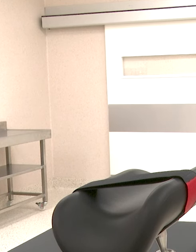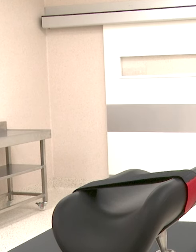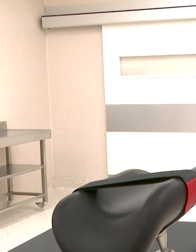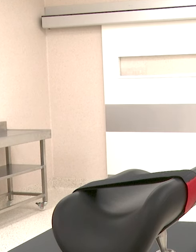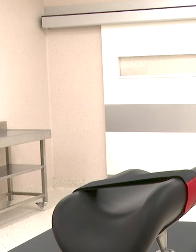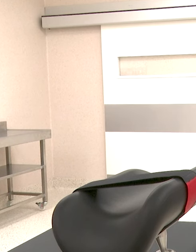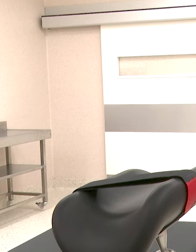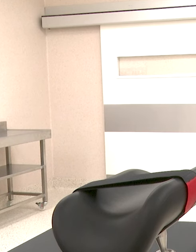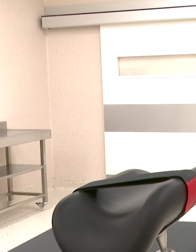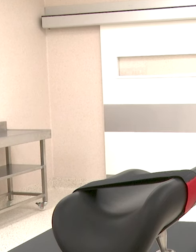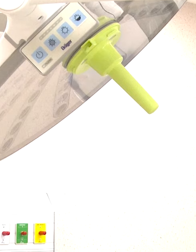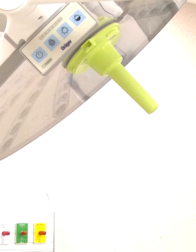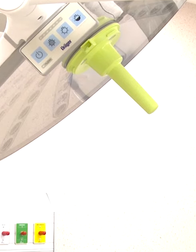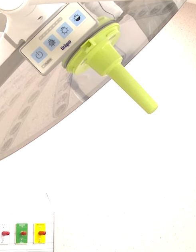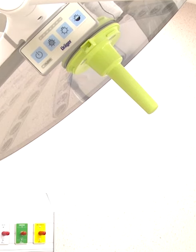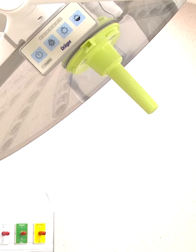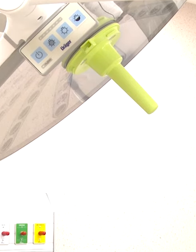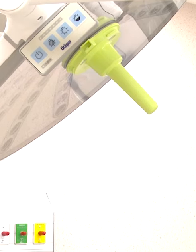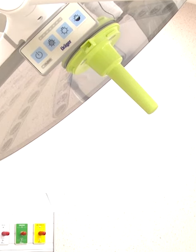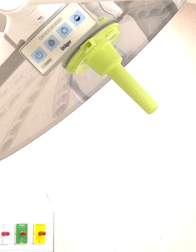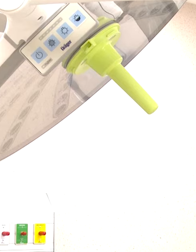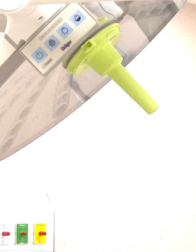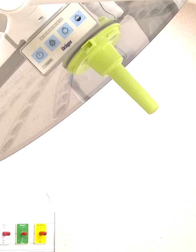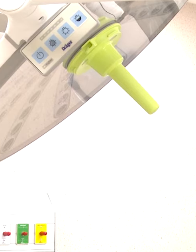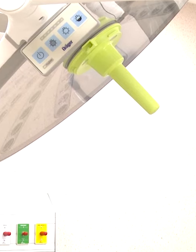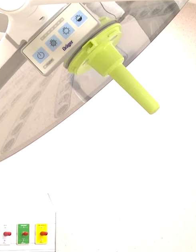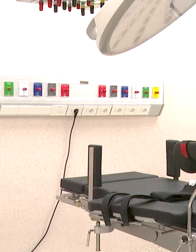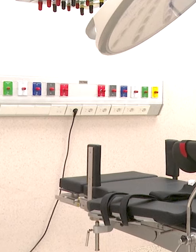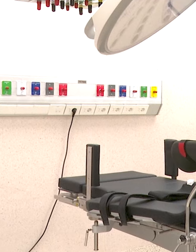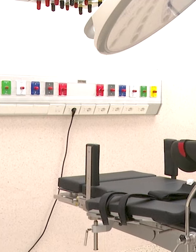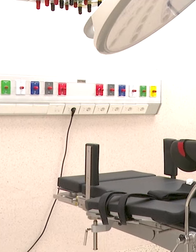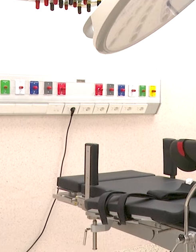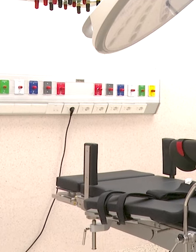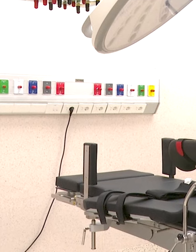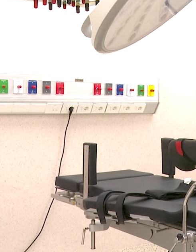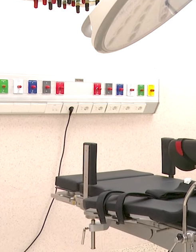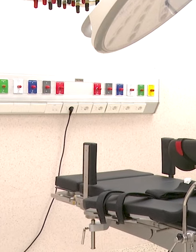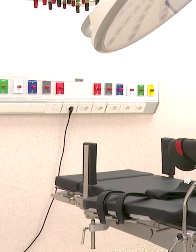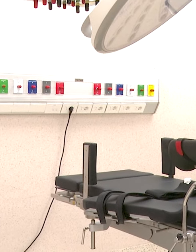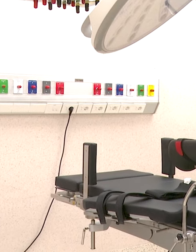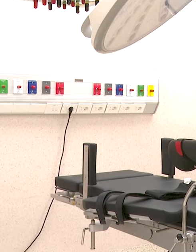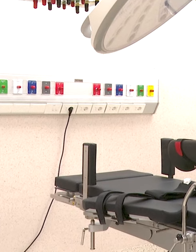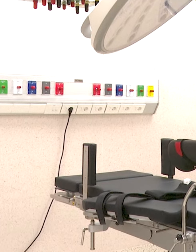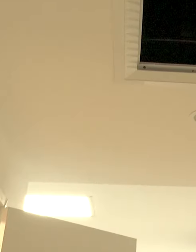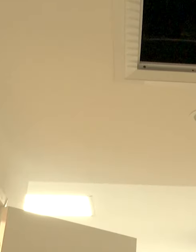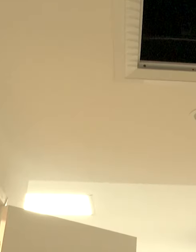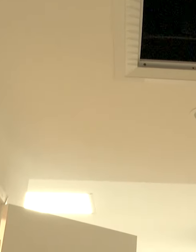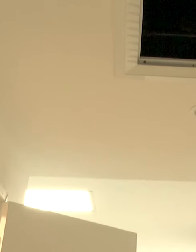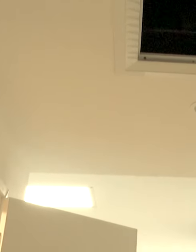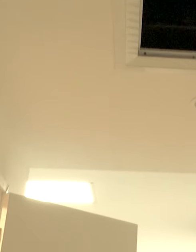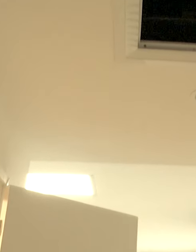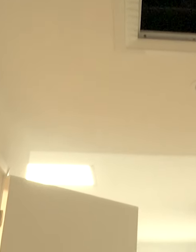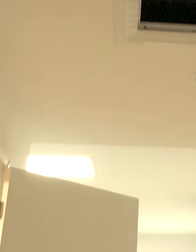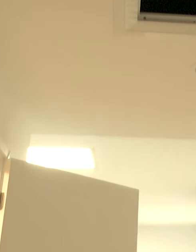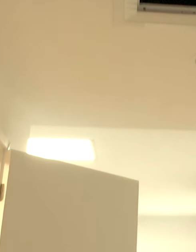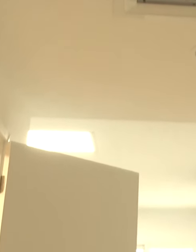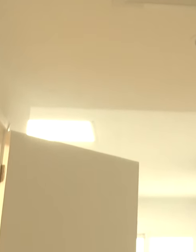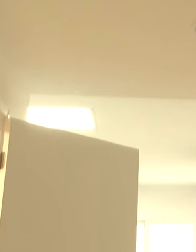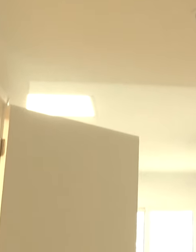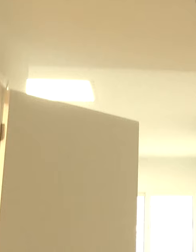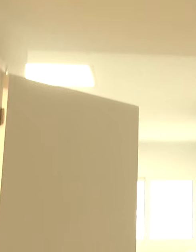invertido 1.050.000 dólares en todo el equipamiento técnico que el hospital necesita.